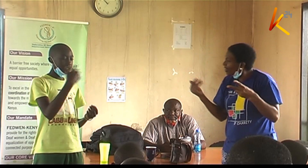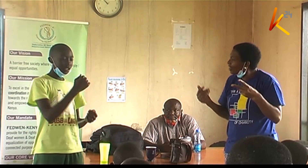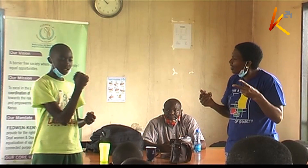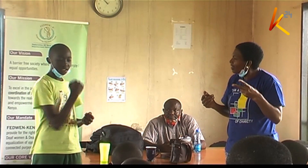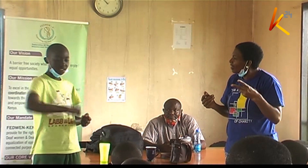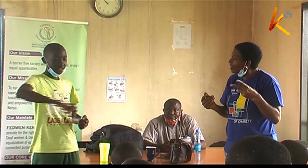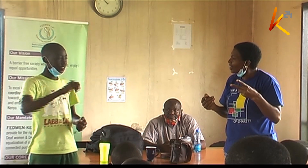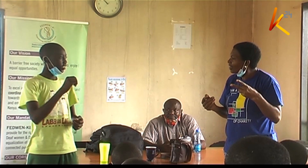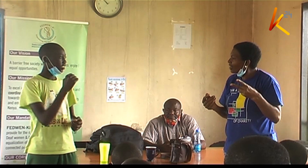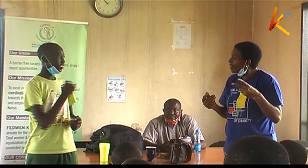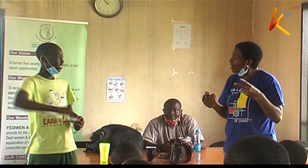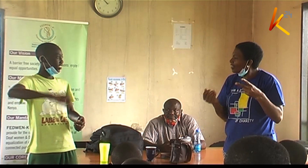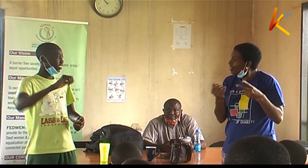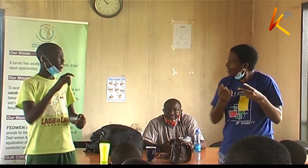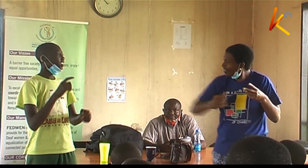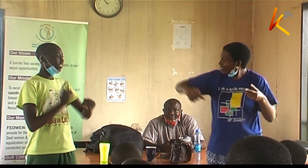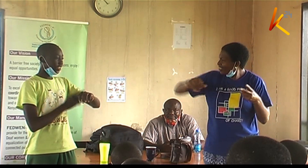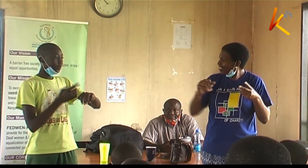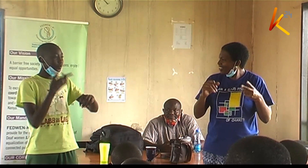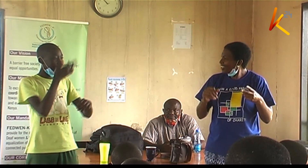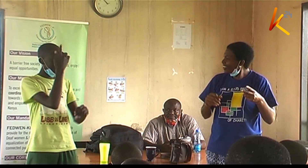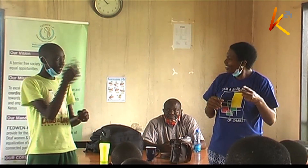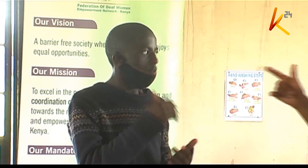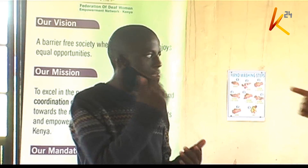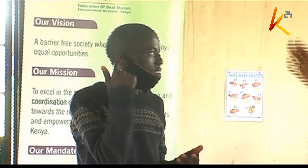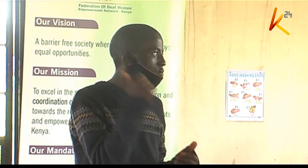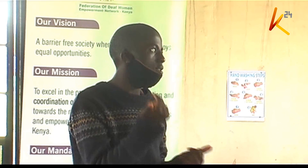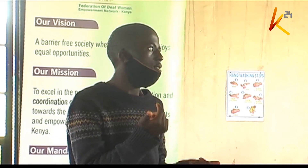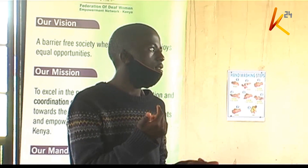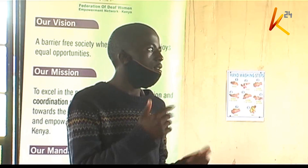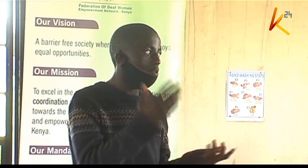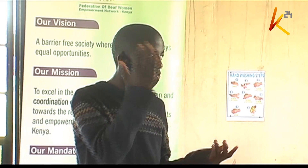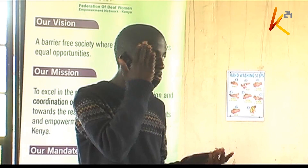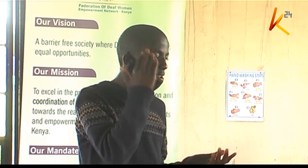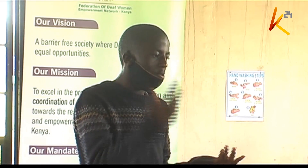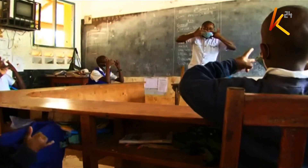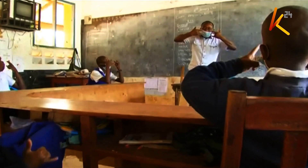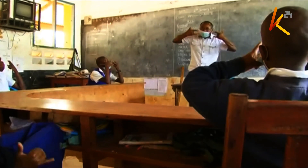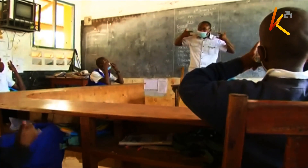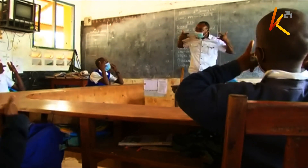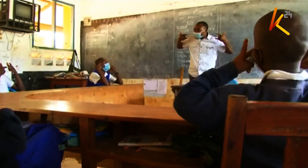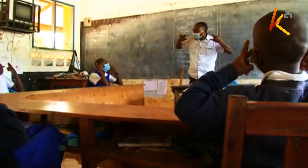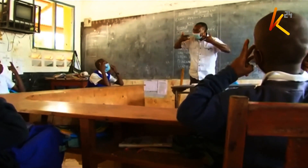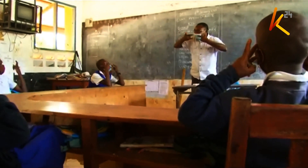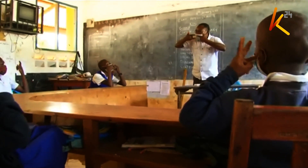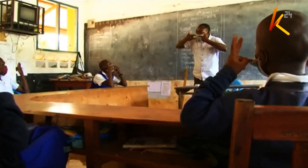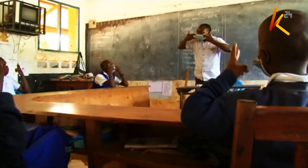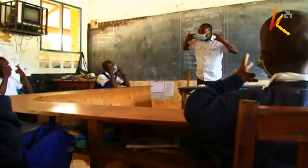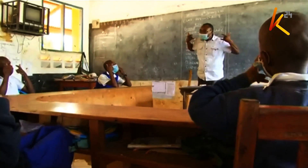Jukumu la kwanza likawa ni kujifunza misamieti mipia ili utokwana na janga la corona. Barakoa ikawa ni